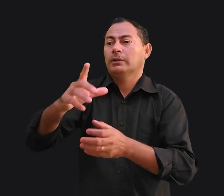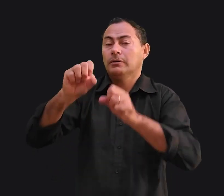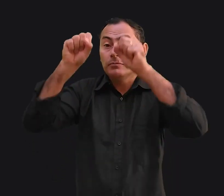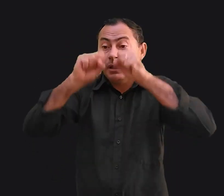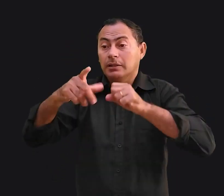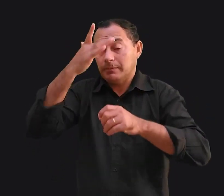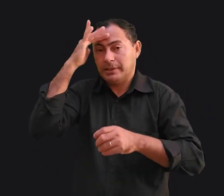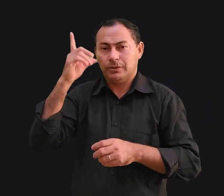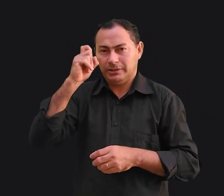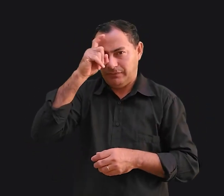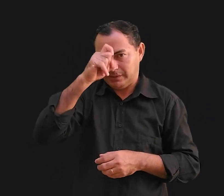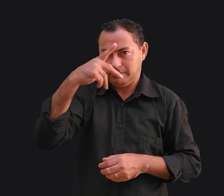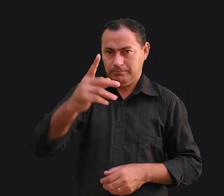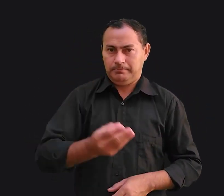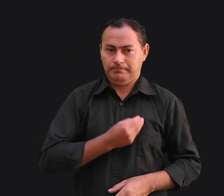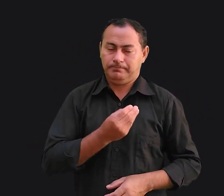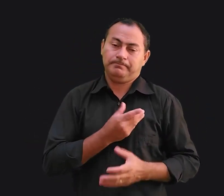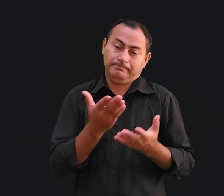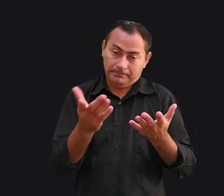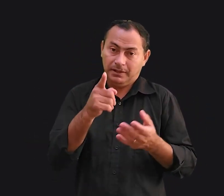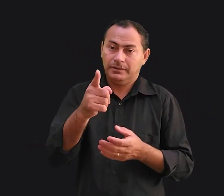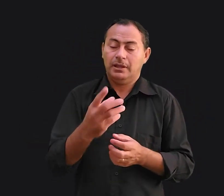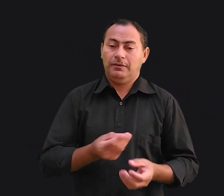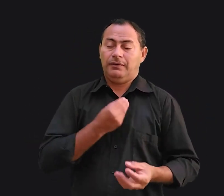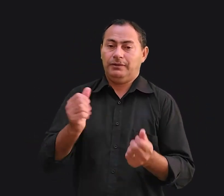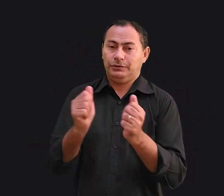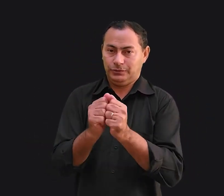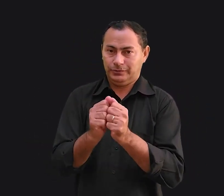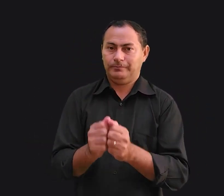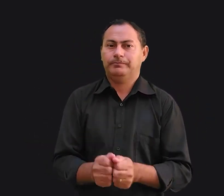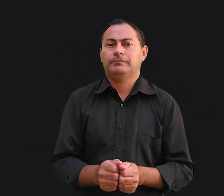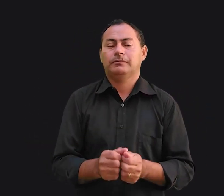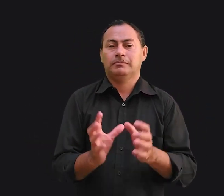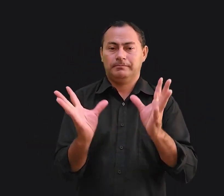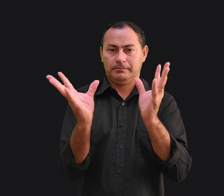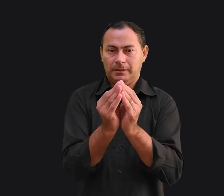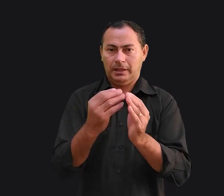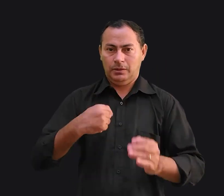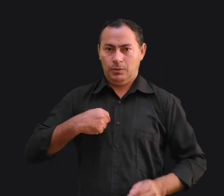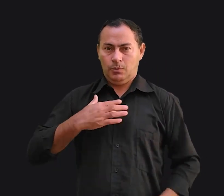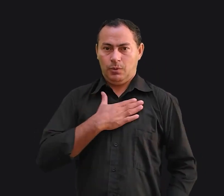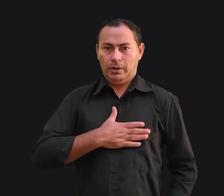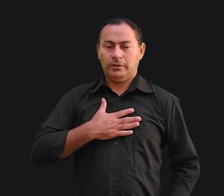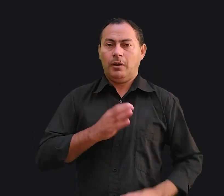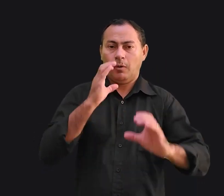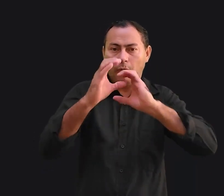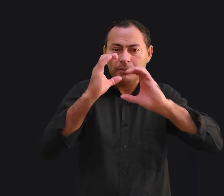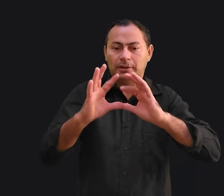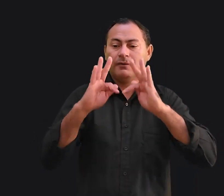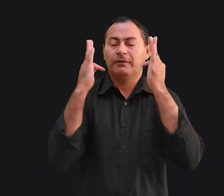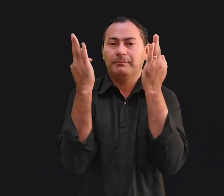essa pessoa difícil com quem você vive. Concluindo, eu gostaria de falar sobre comunicação na família.